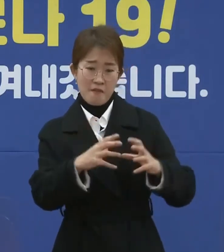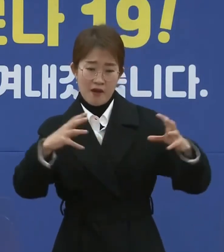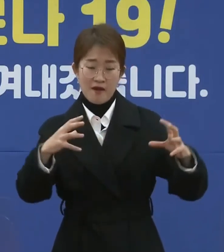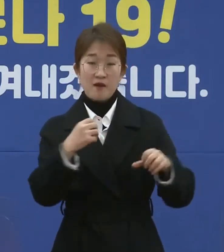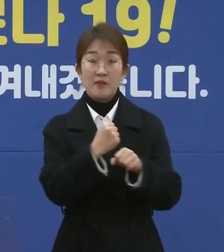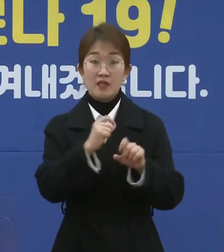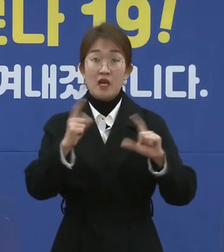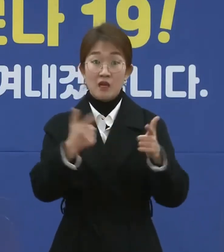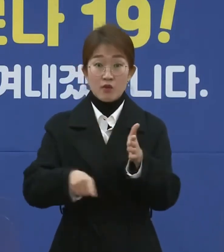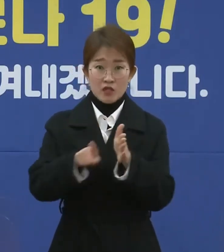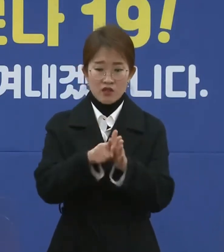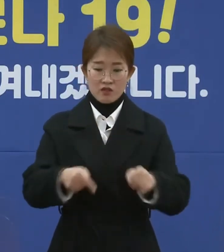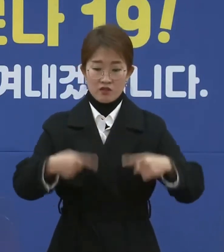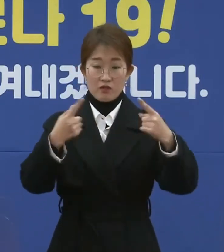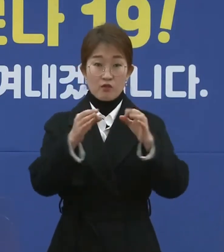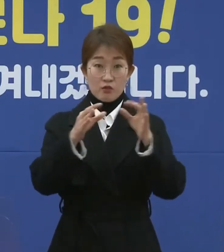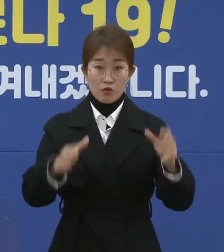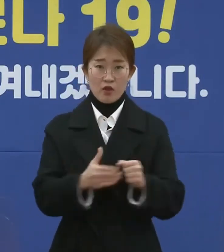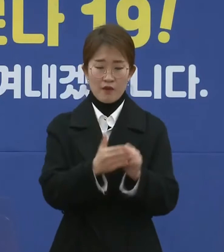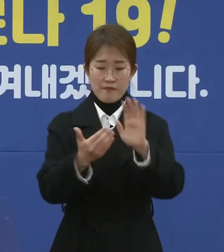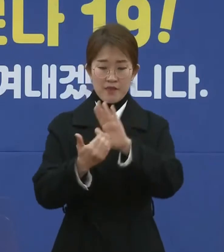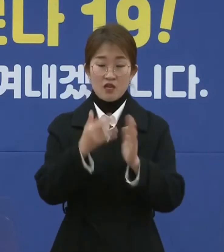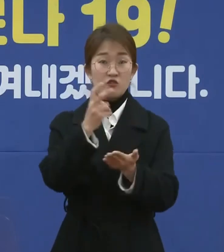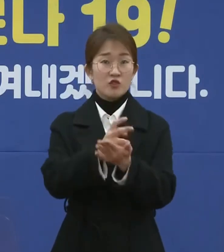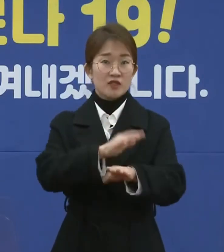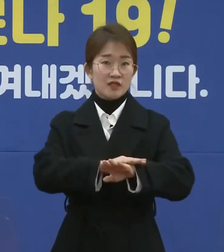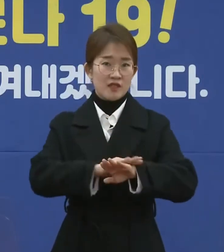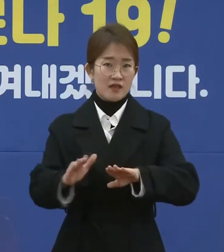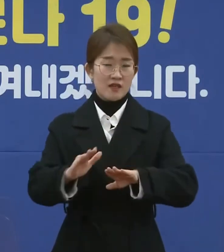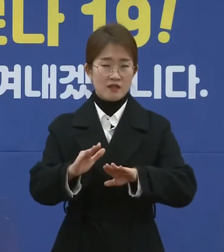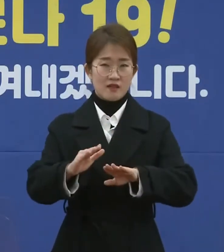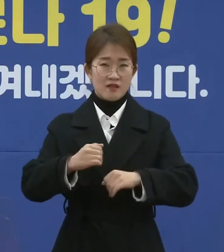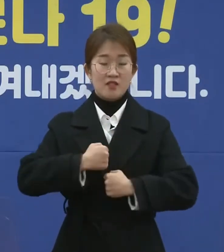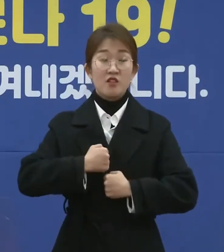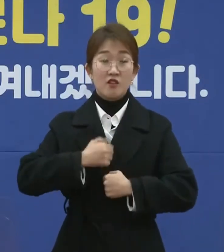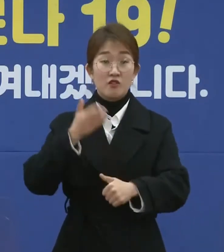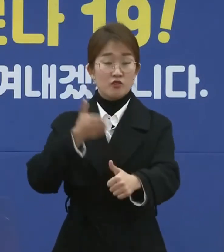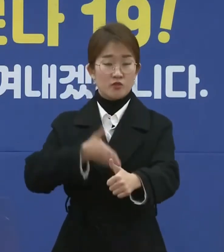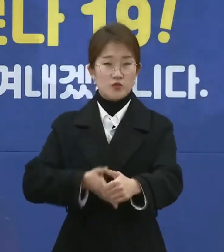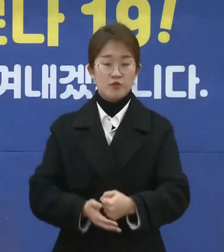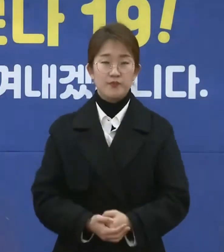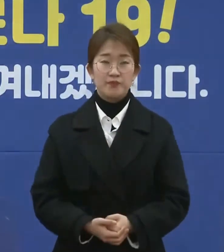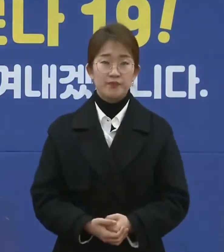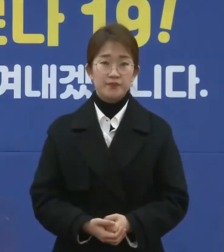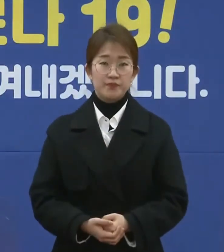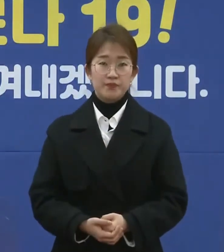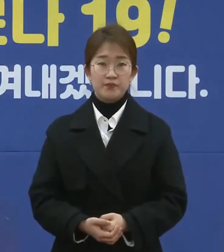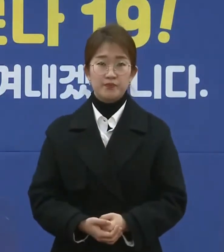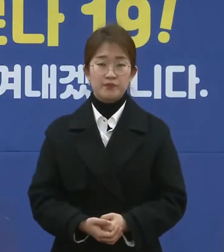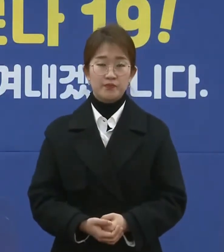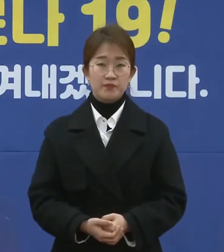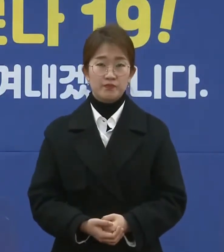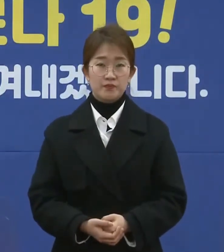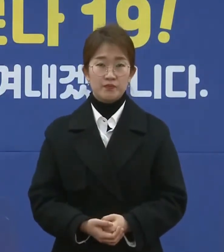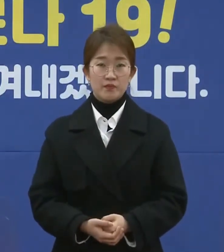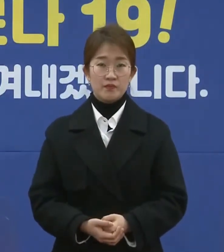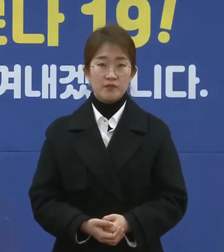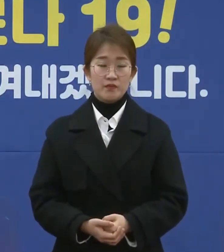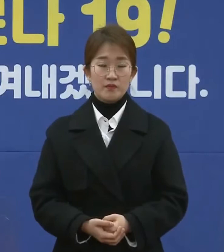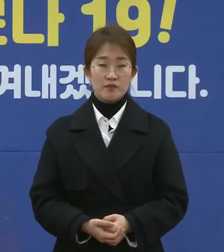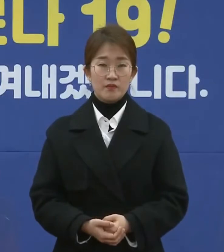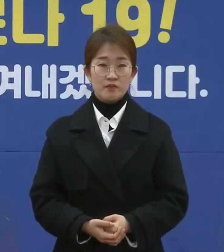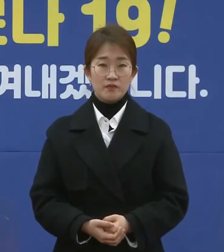않도록 설 연휴 동안 방역수칙을 철저하게 지켜주실 것을 다시 한번 강조드립니다.